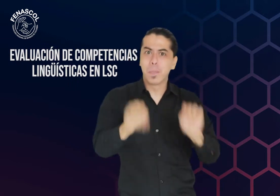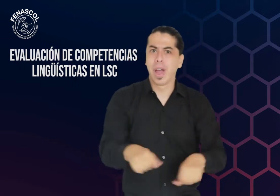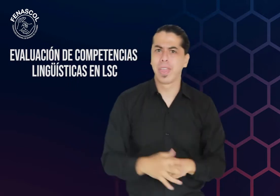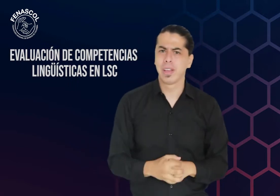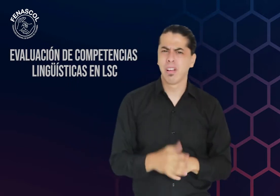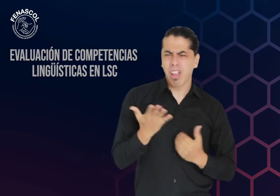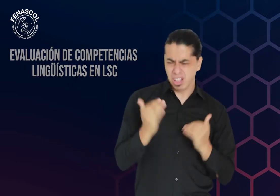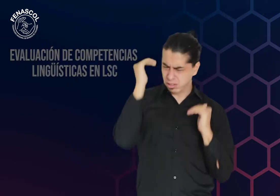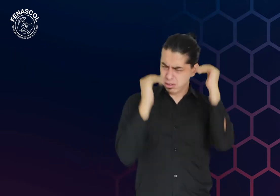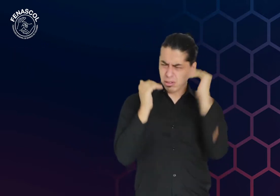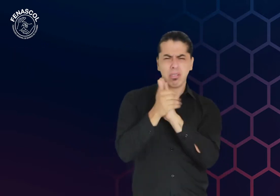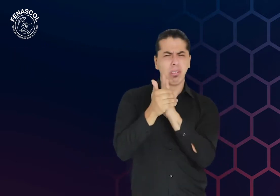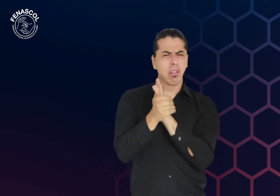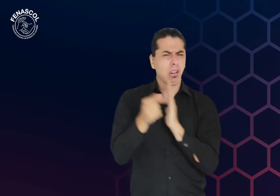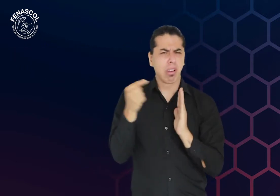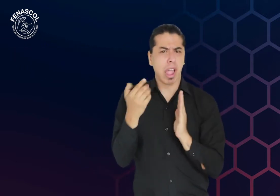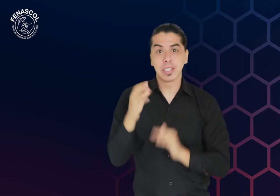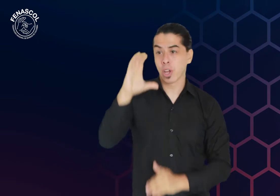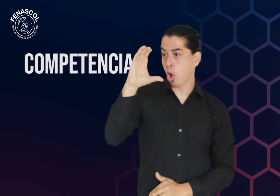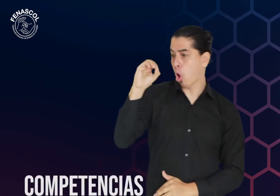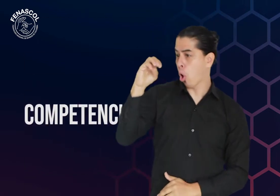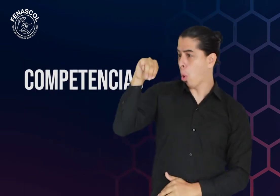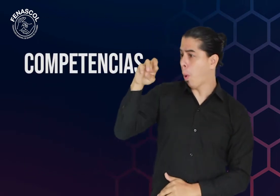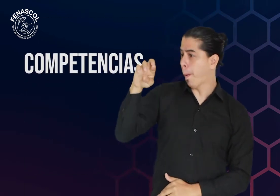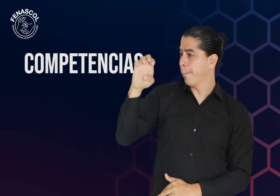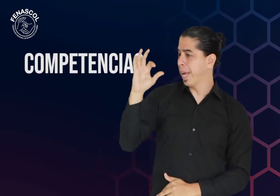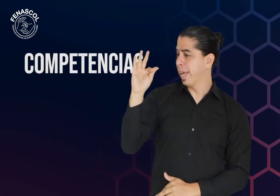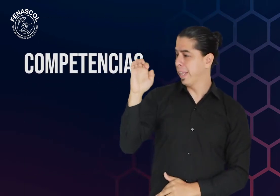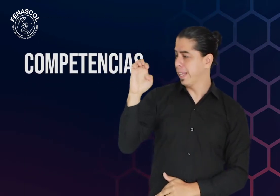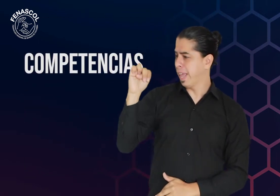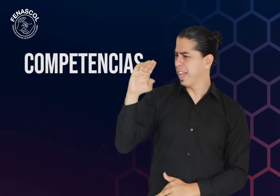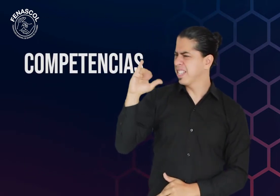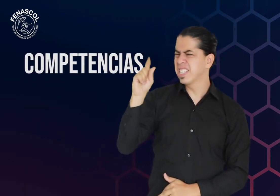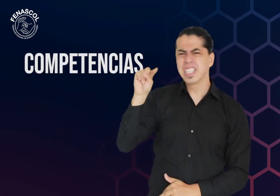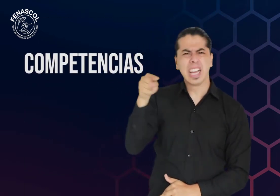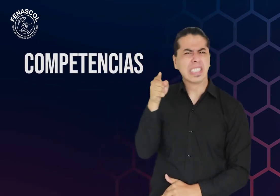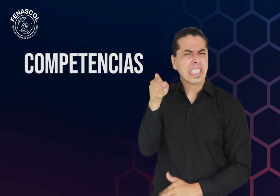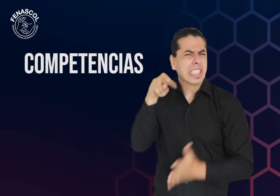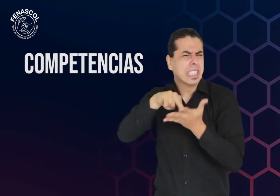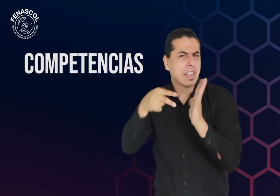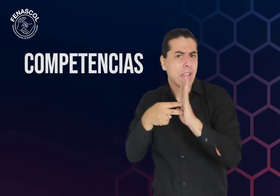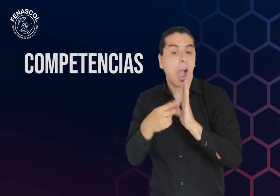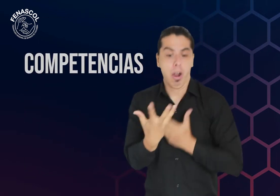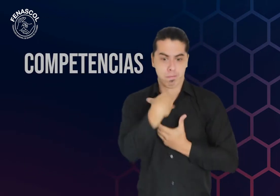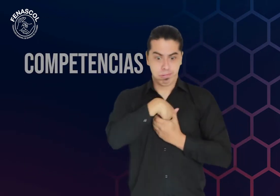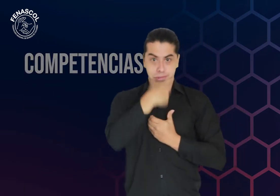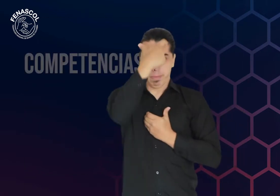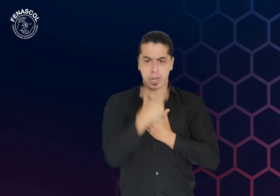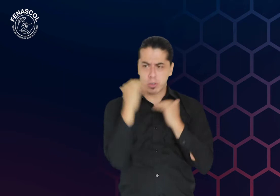Las competencias se refieren a las capacidades y habilidades que desarrolla una persona, en este caso para